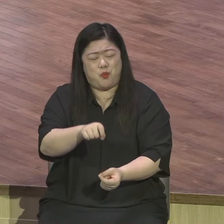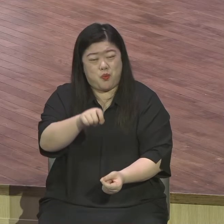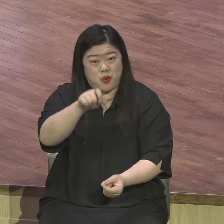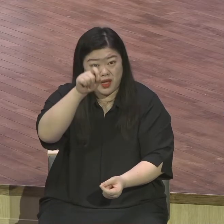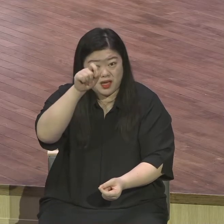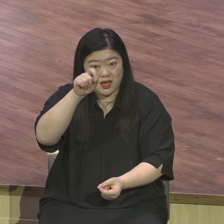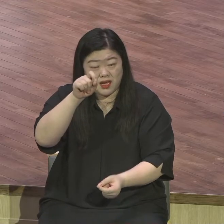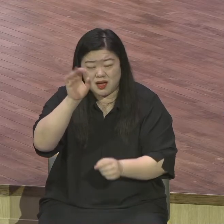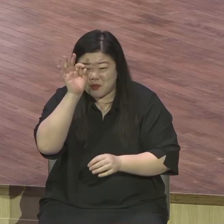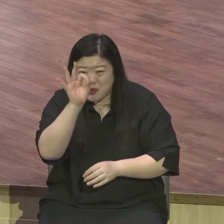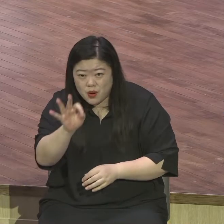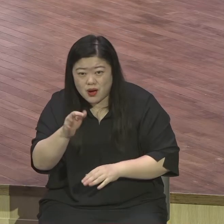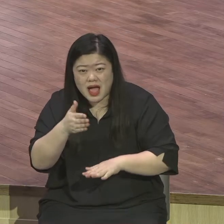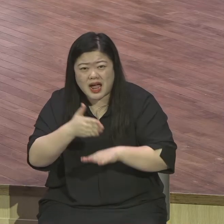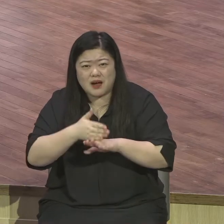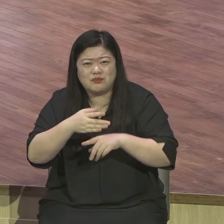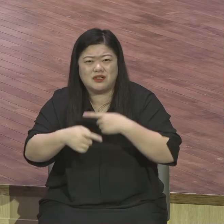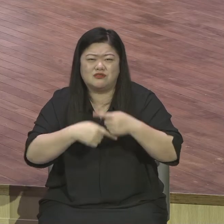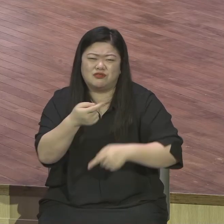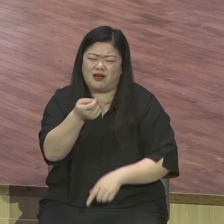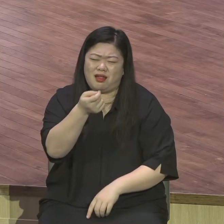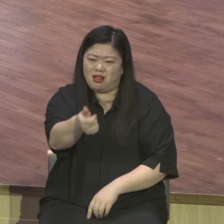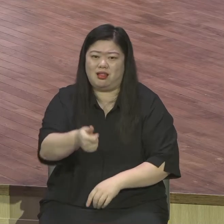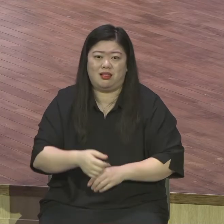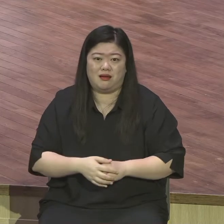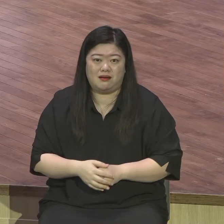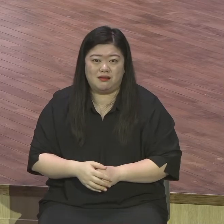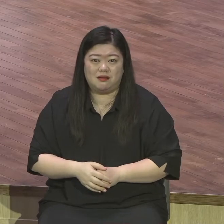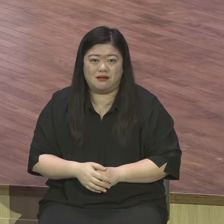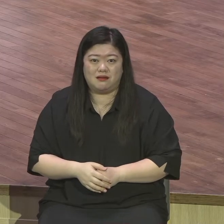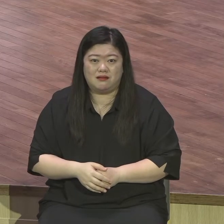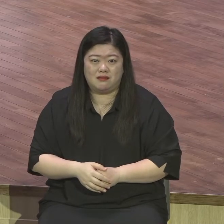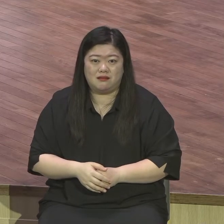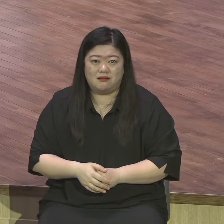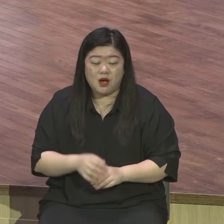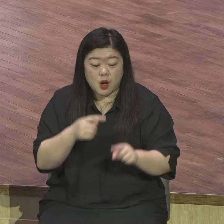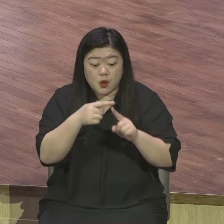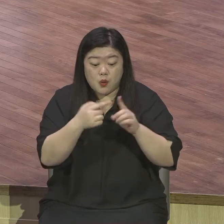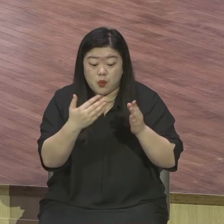직분을 맡아서 수고하는 직분이 중요할수록 감사가 넘쳐야 되는데 더 없어요